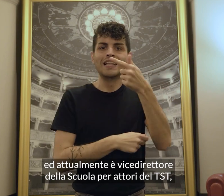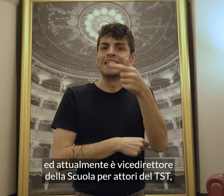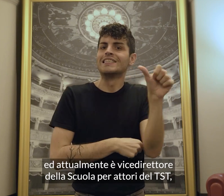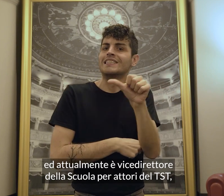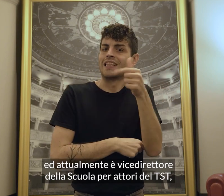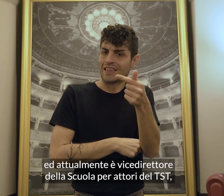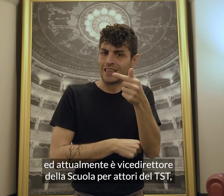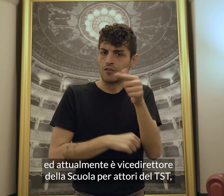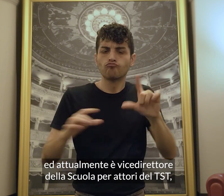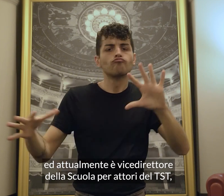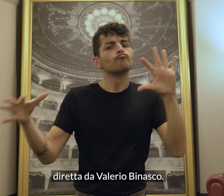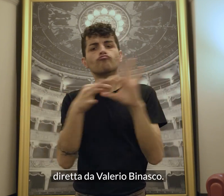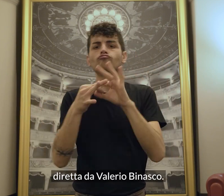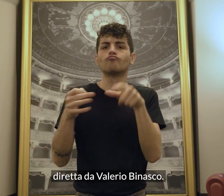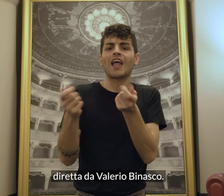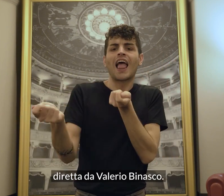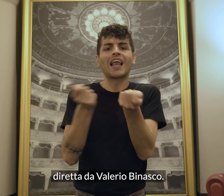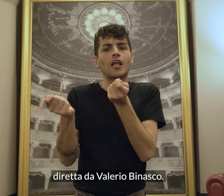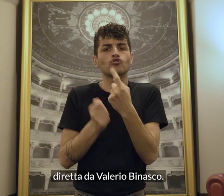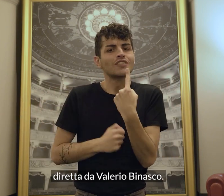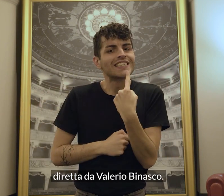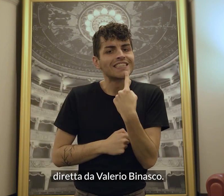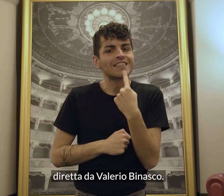TST diretta da Valerio Binasco.